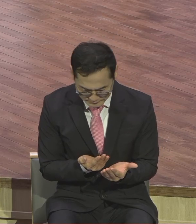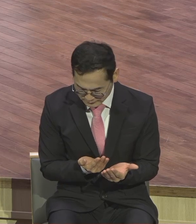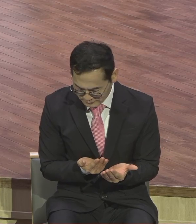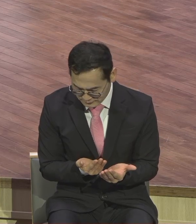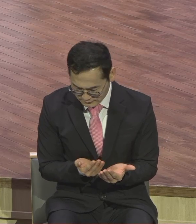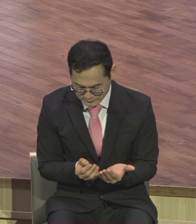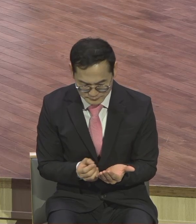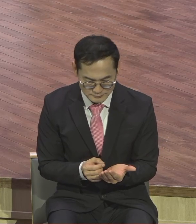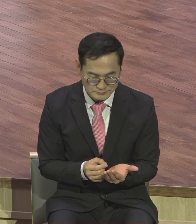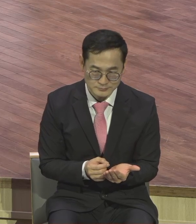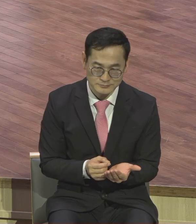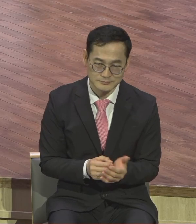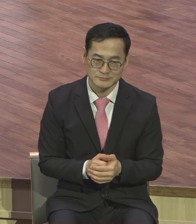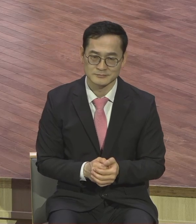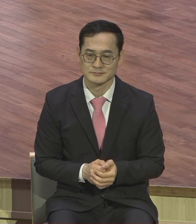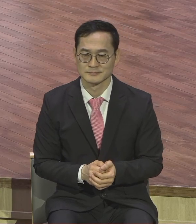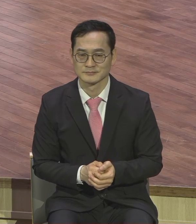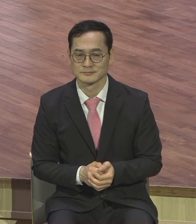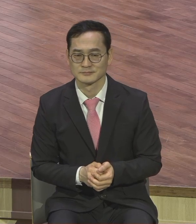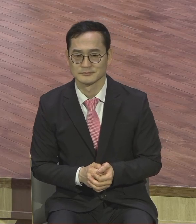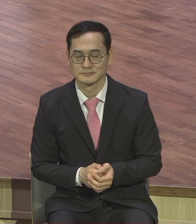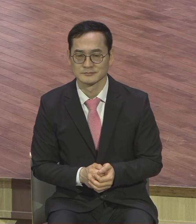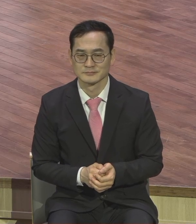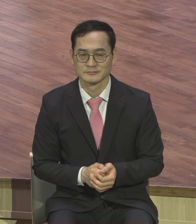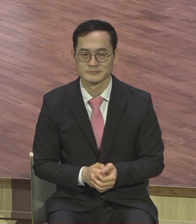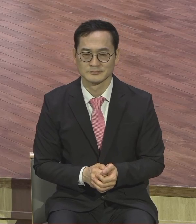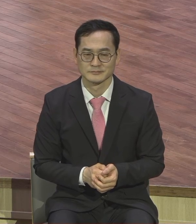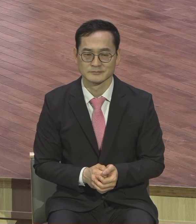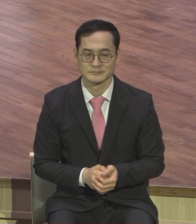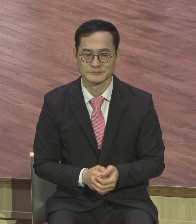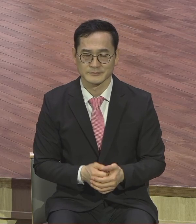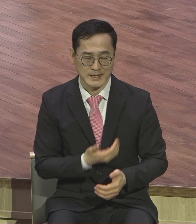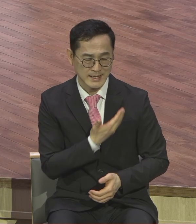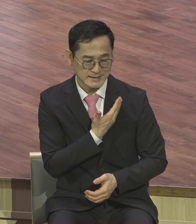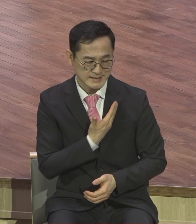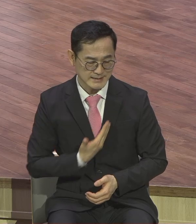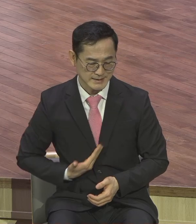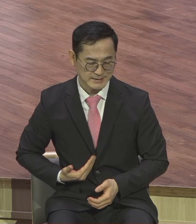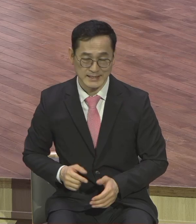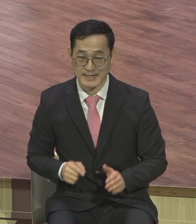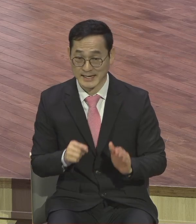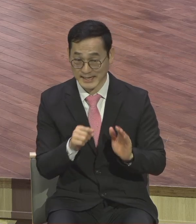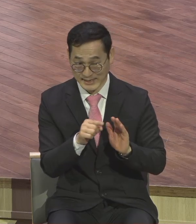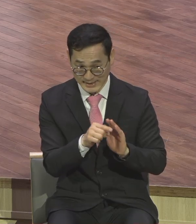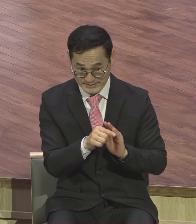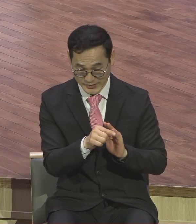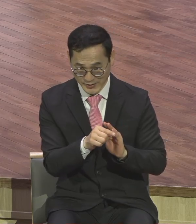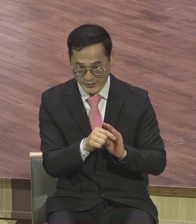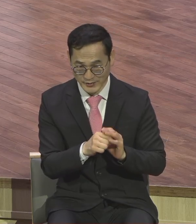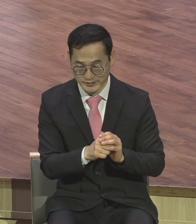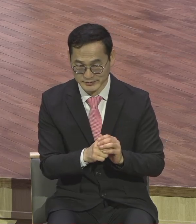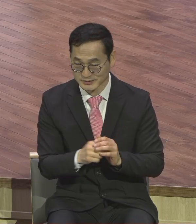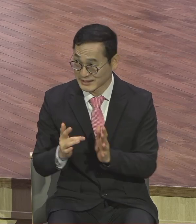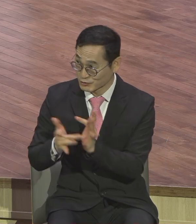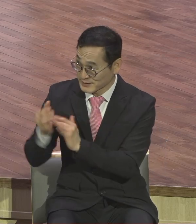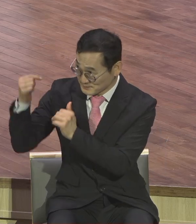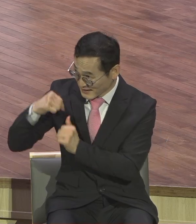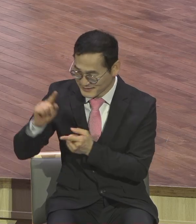살리는 도전 6절로 9절을 봅니다 제자들이 가서 예수님께서 명령하신 대로 하여 나귀와 나귀